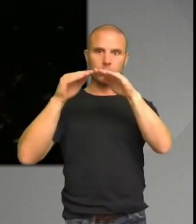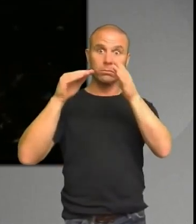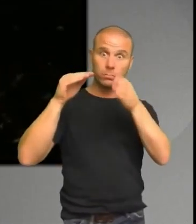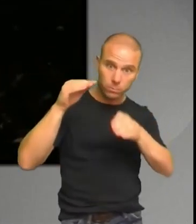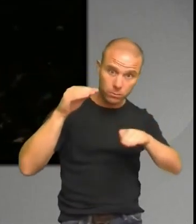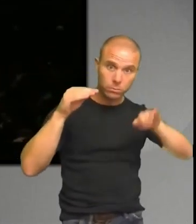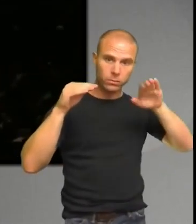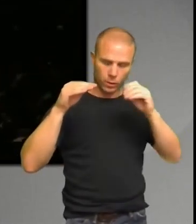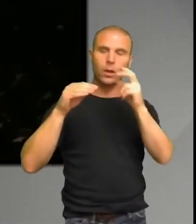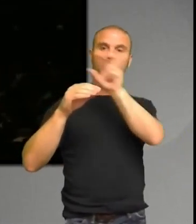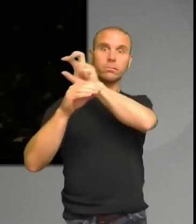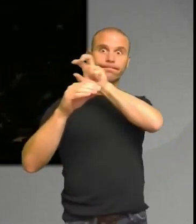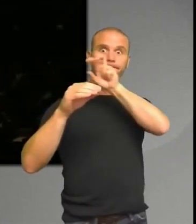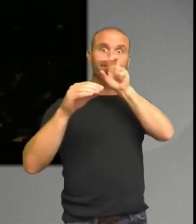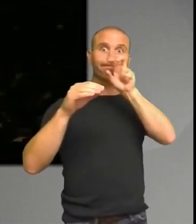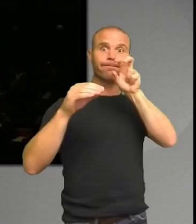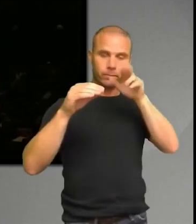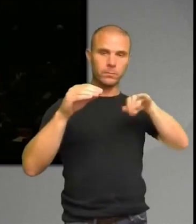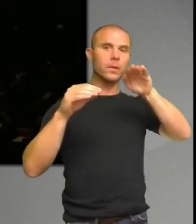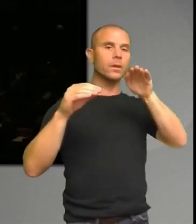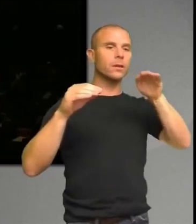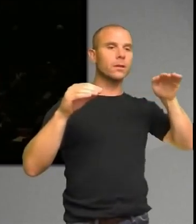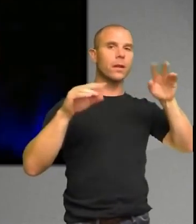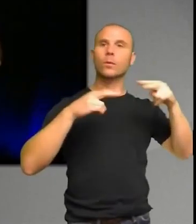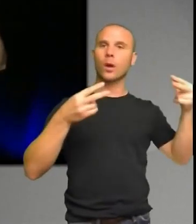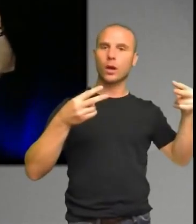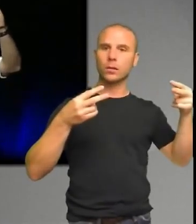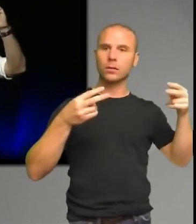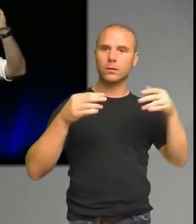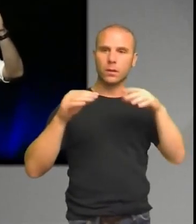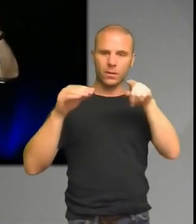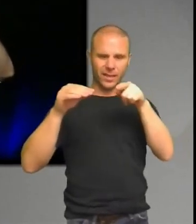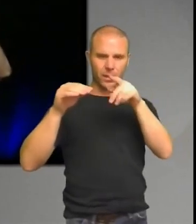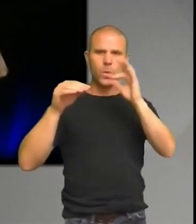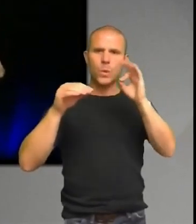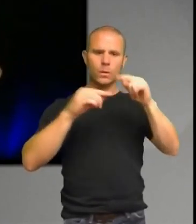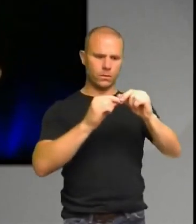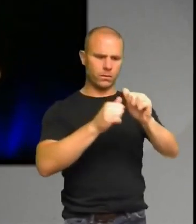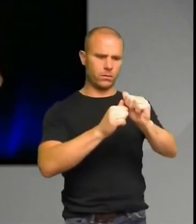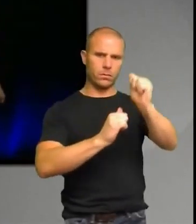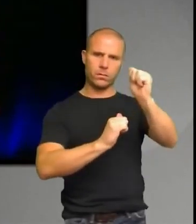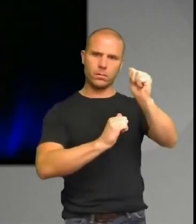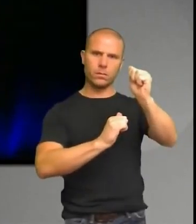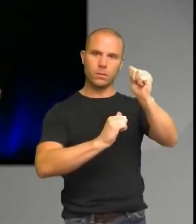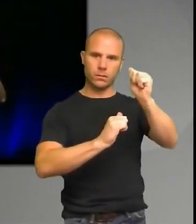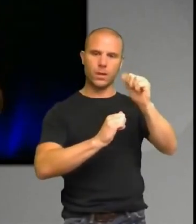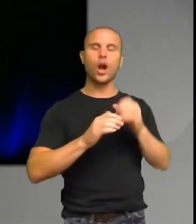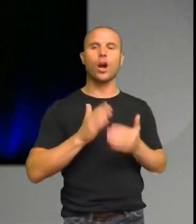sen ökar stjärns ljusstyrka till den normala igen. Och djupet på den här kurvan beror på planetens storlek. planeten stor